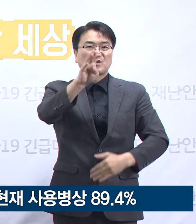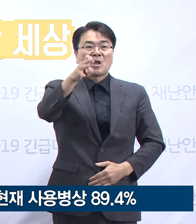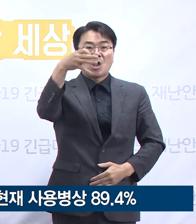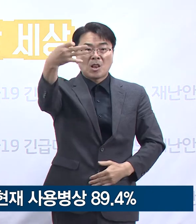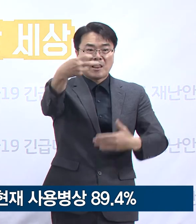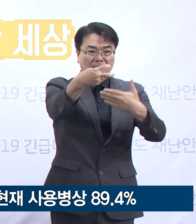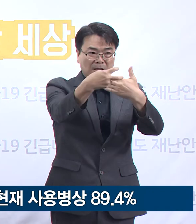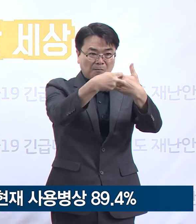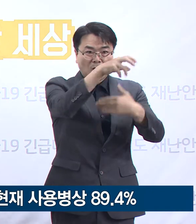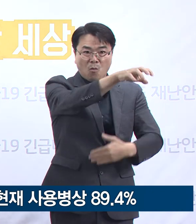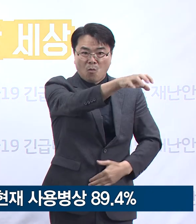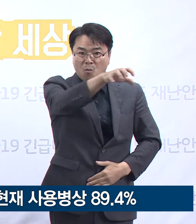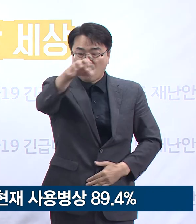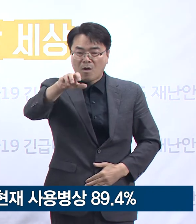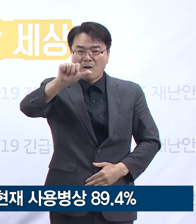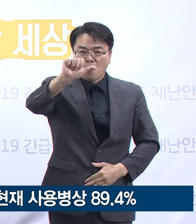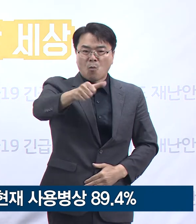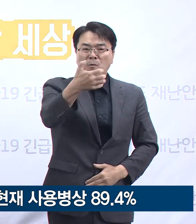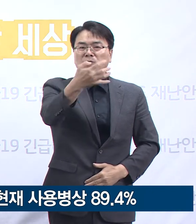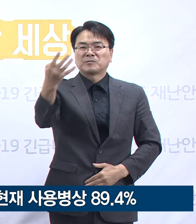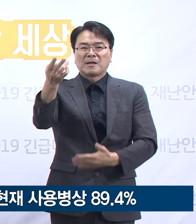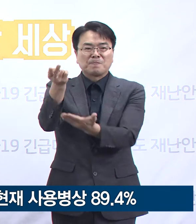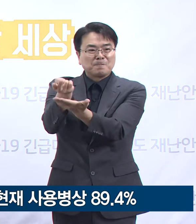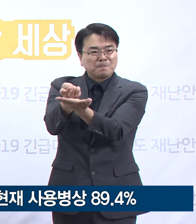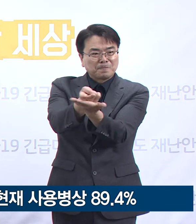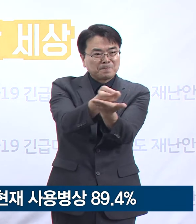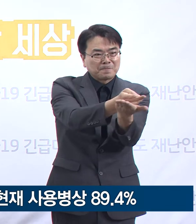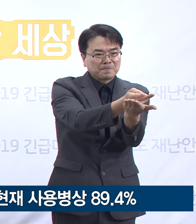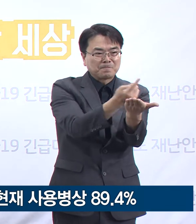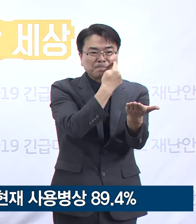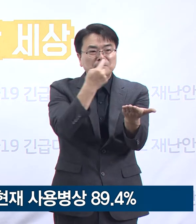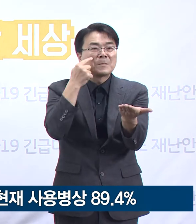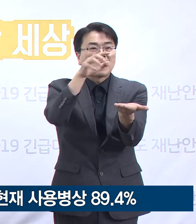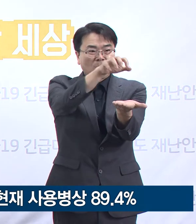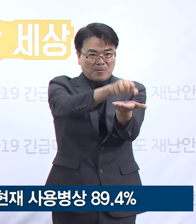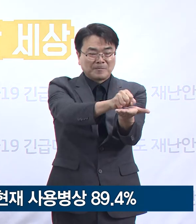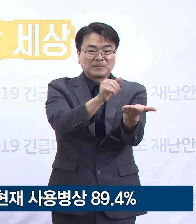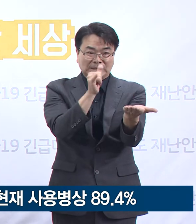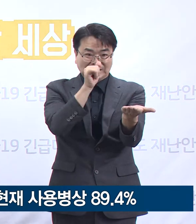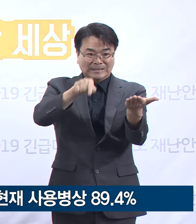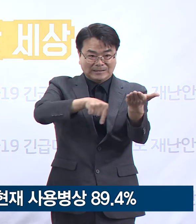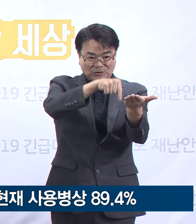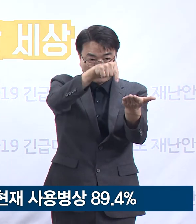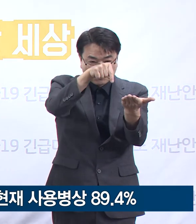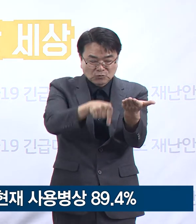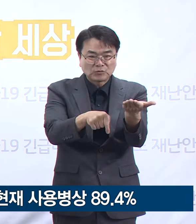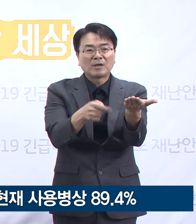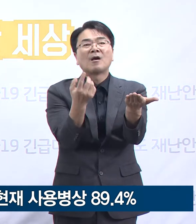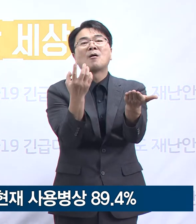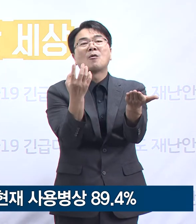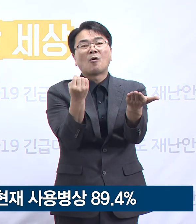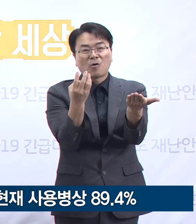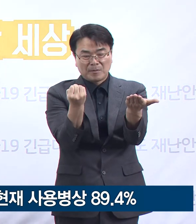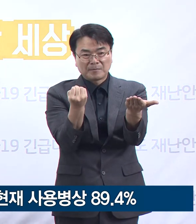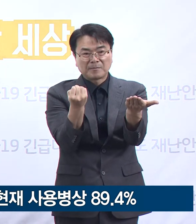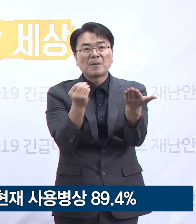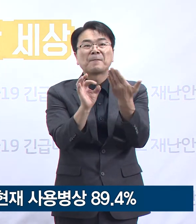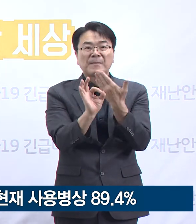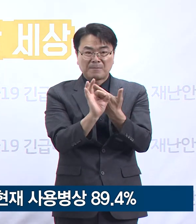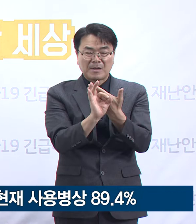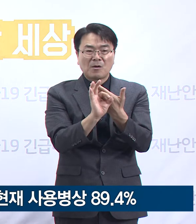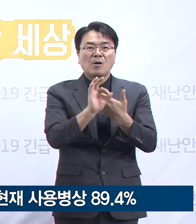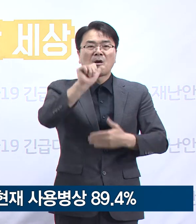병원에 594개의 확진자 치료 병상을 확보하고 있습니다. 현재 사용 중인 병상은 89.4